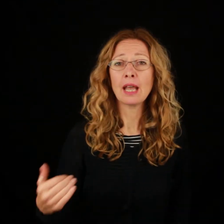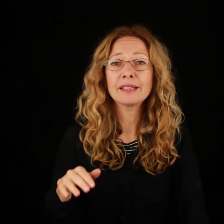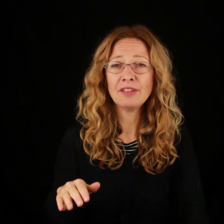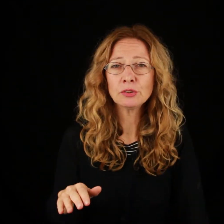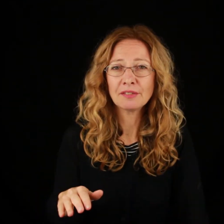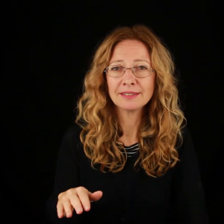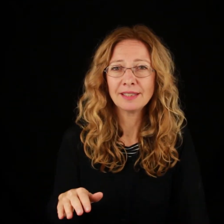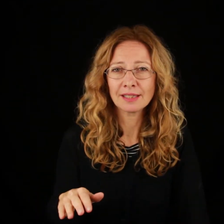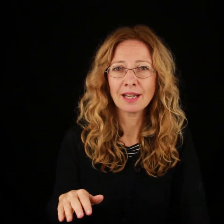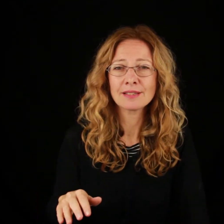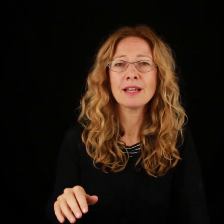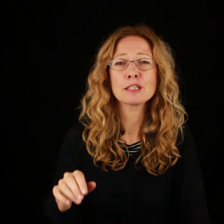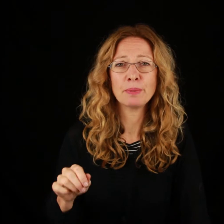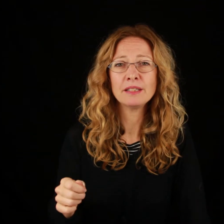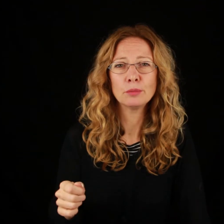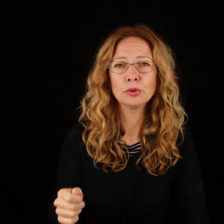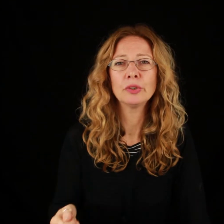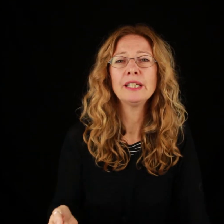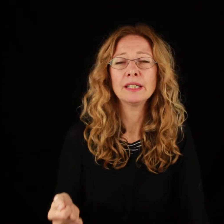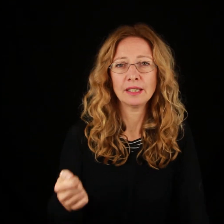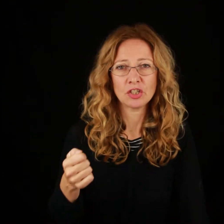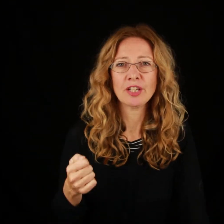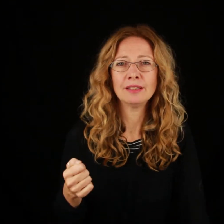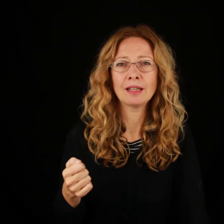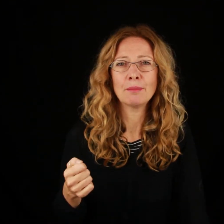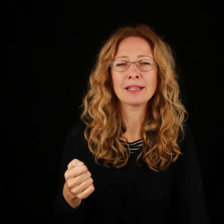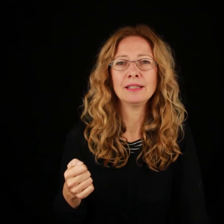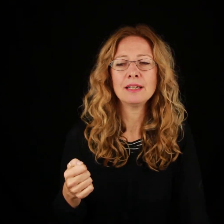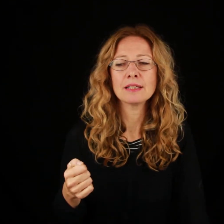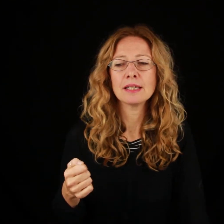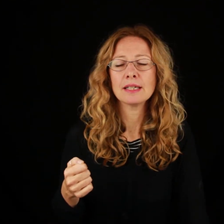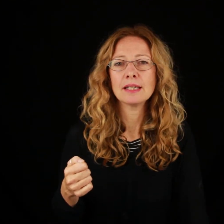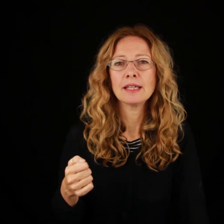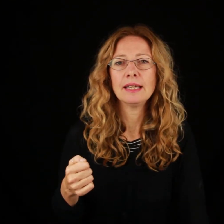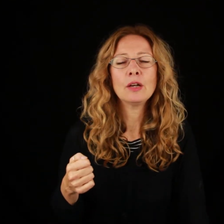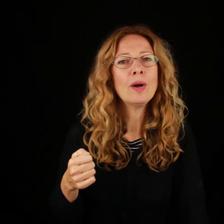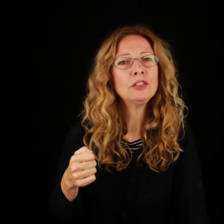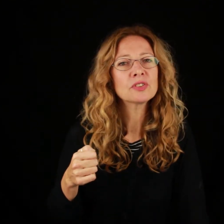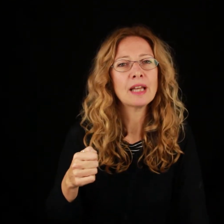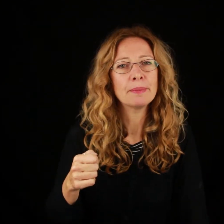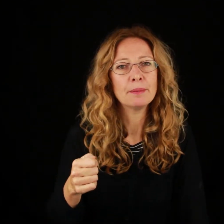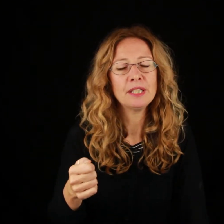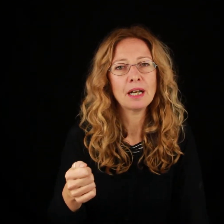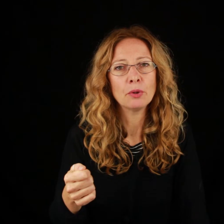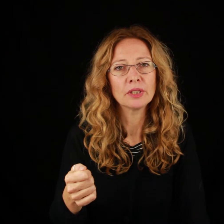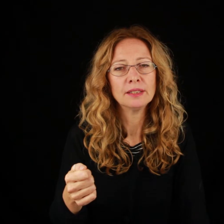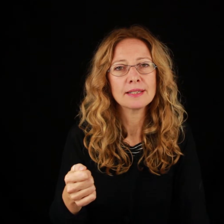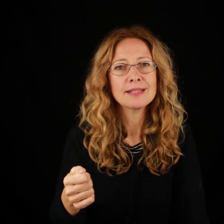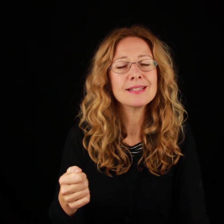Arrivato davanti a casa, spegne il motore, scende dalla macchina e quando sta per aprire la porta, si